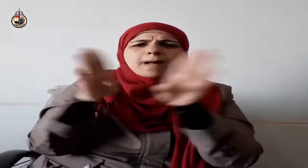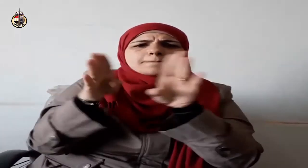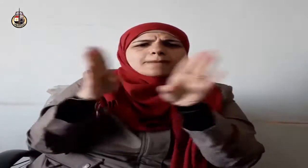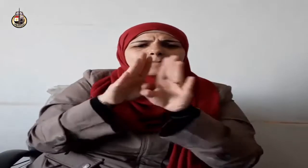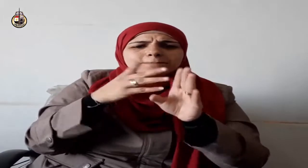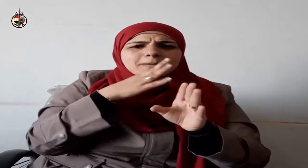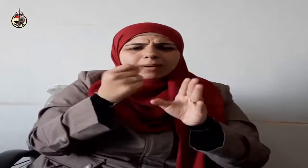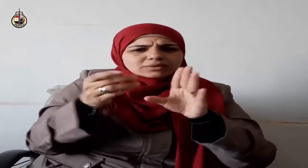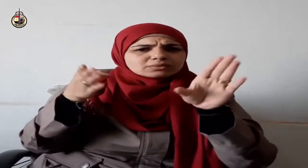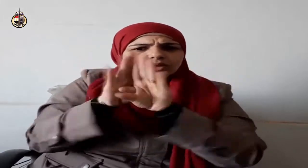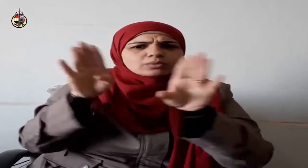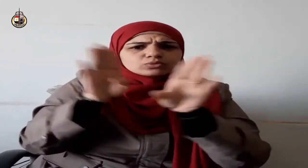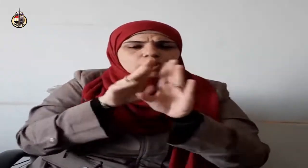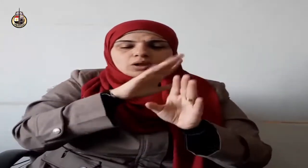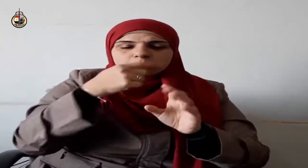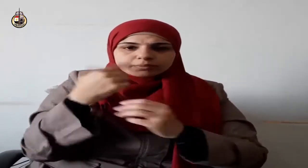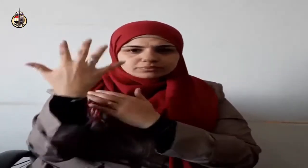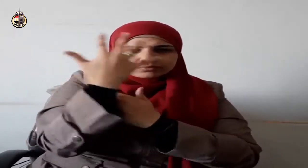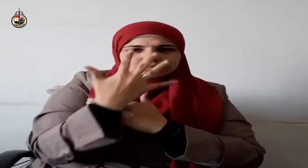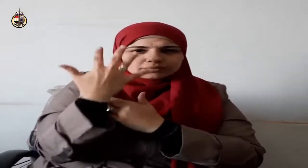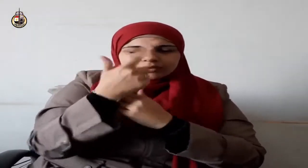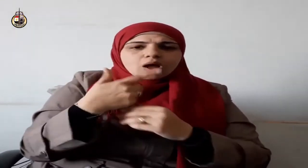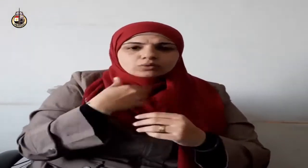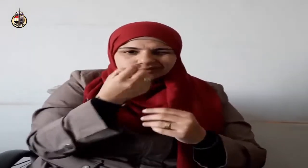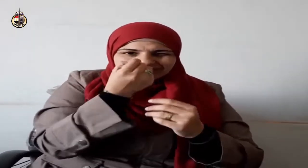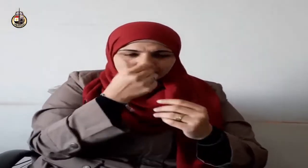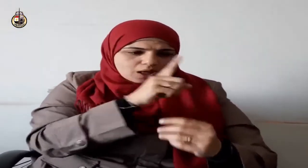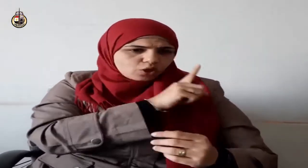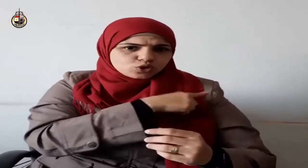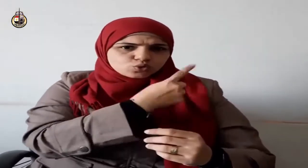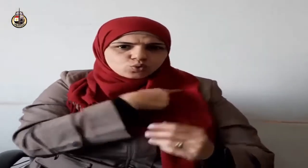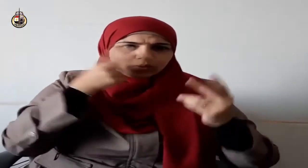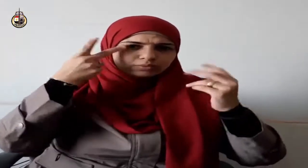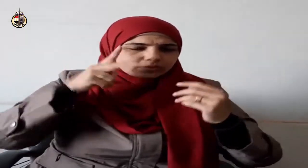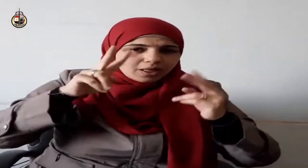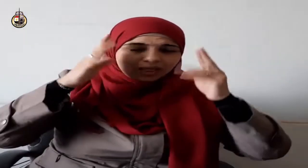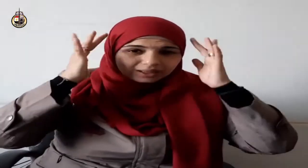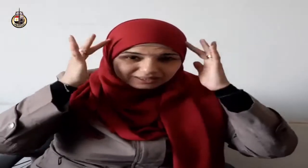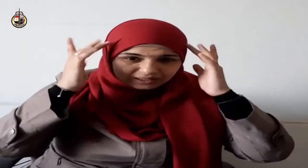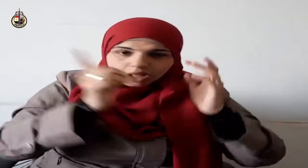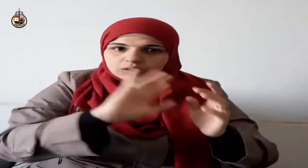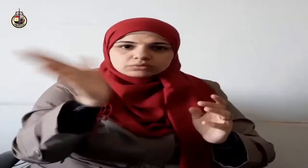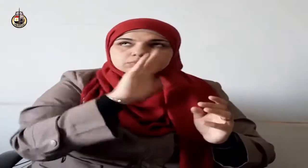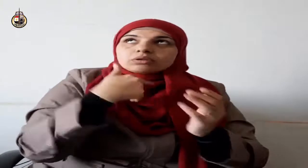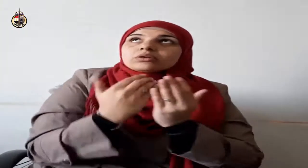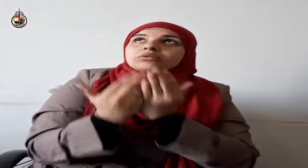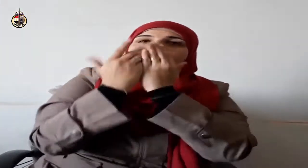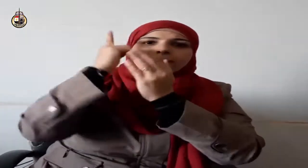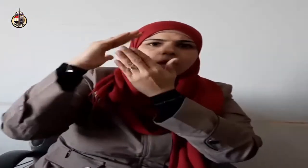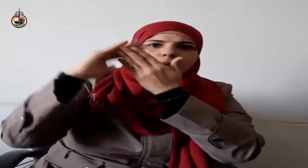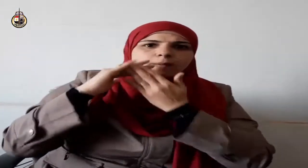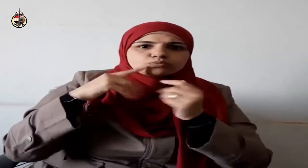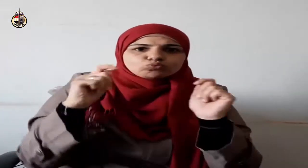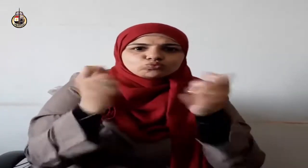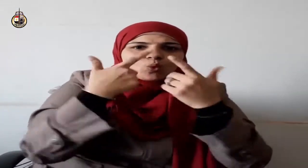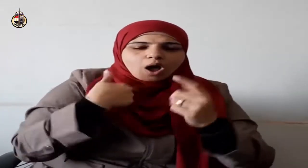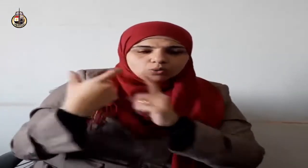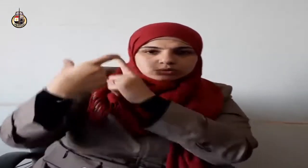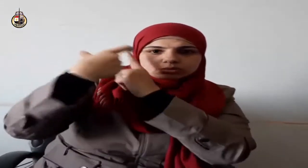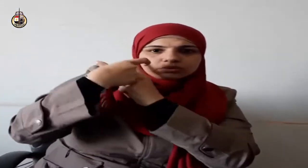الخلوة أو في الجلوة لا تخفى عليه خافية ولا يغيب عنه سر